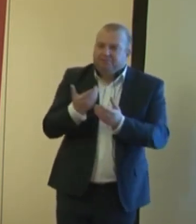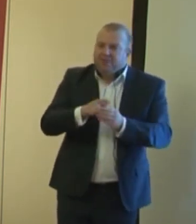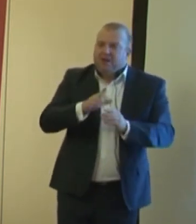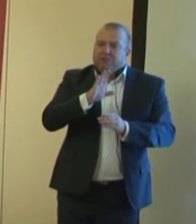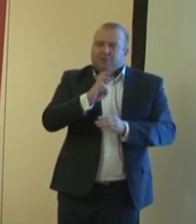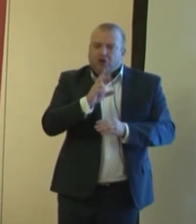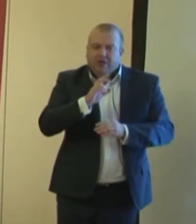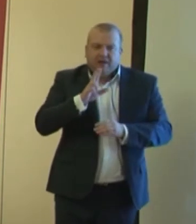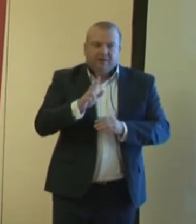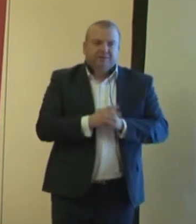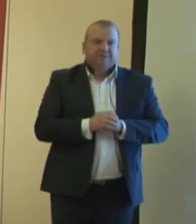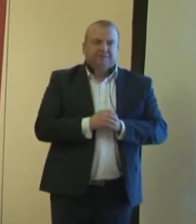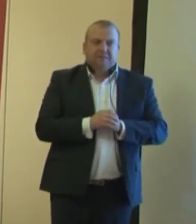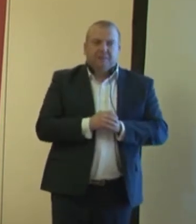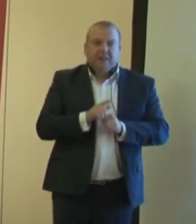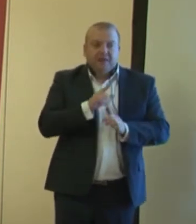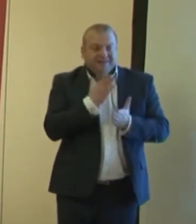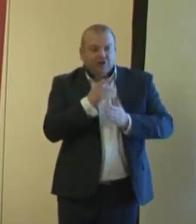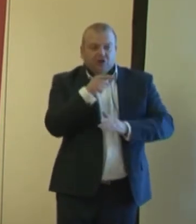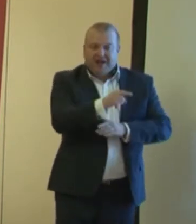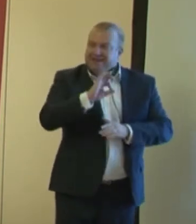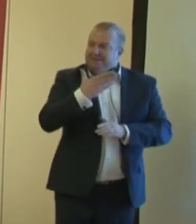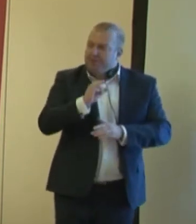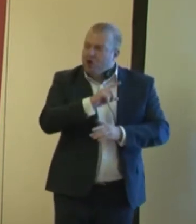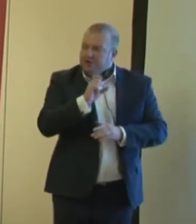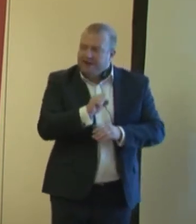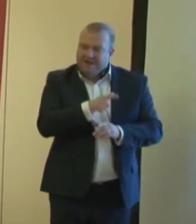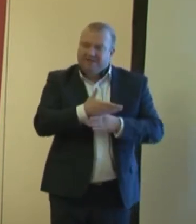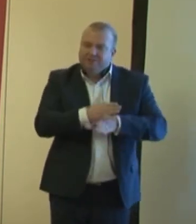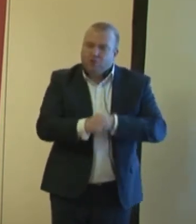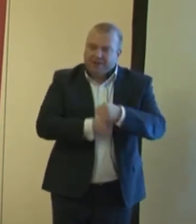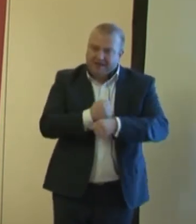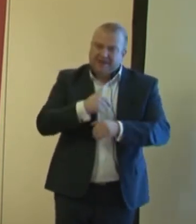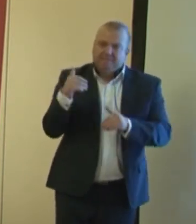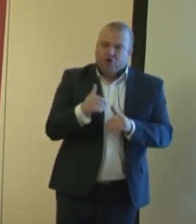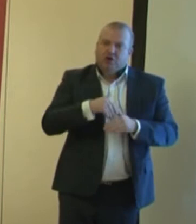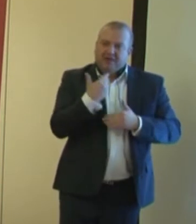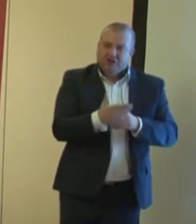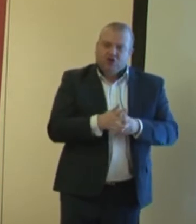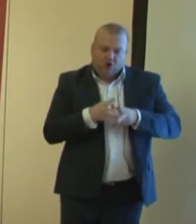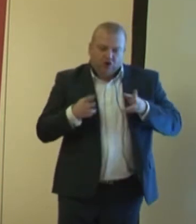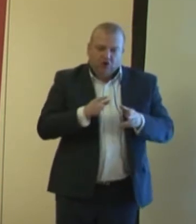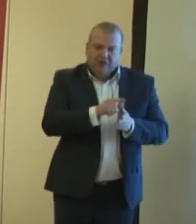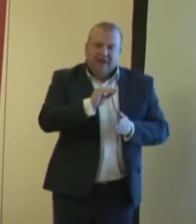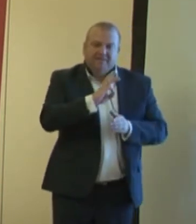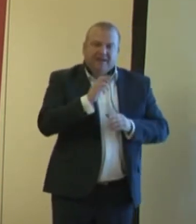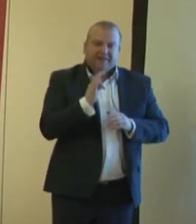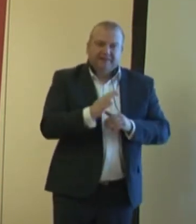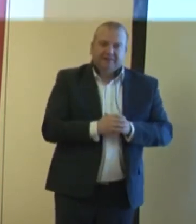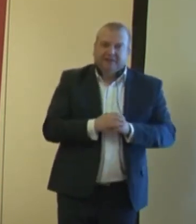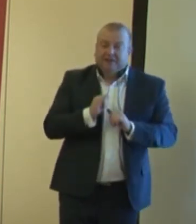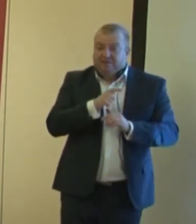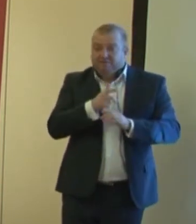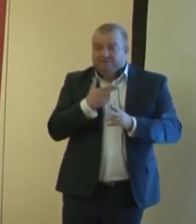nauczycieli, bo tylko ta symbioza, ta współpraca może dać określony efekt. Że